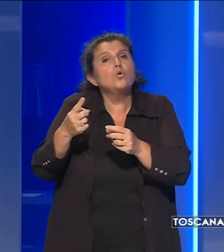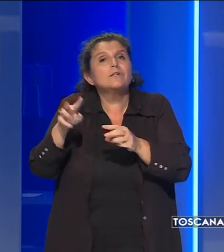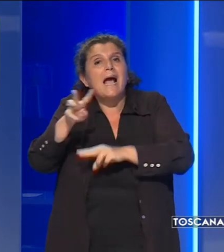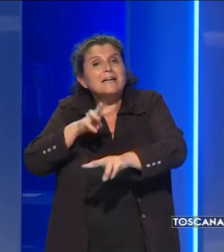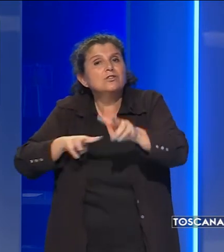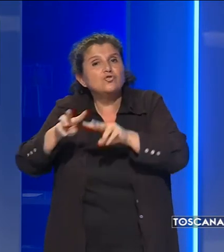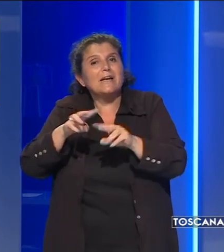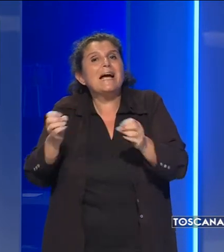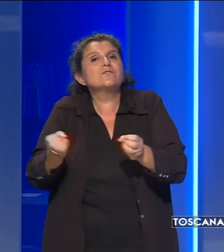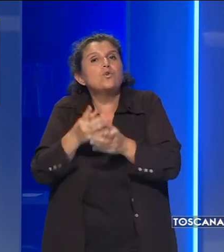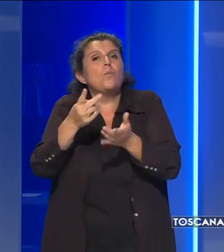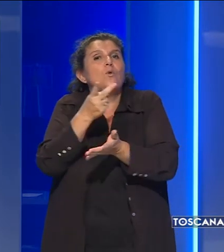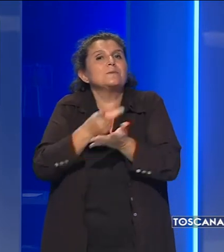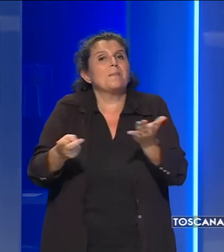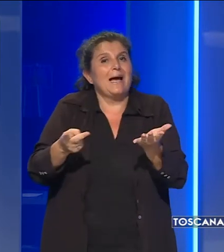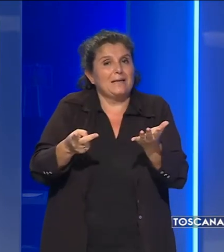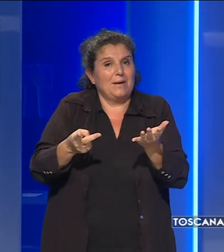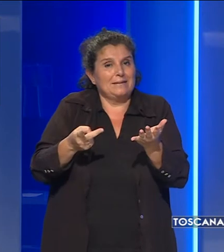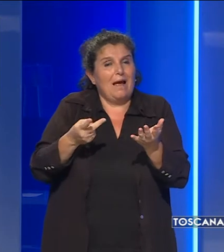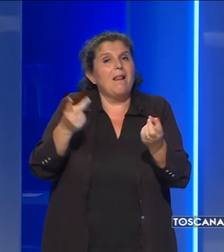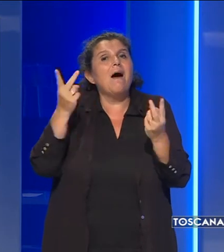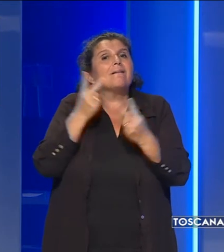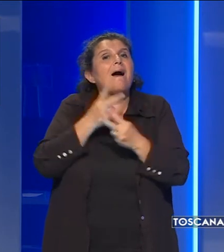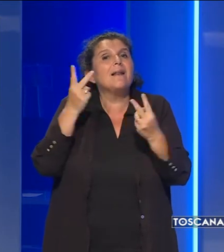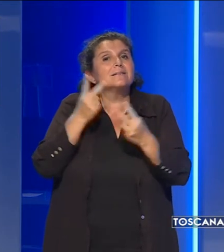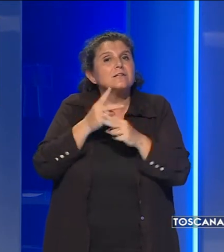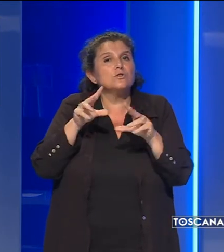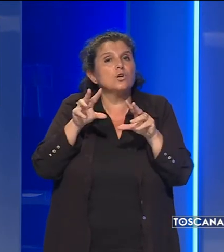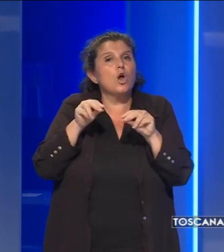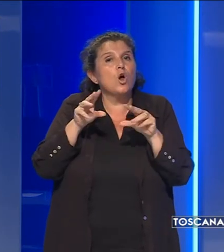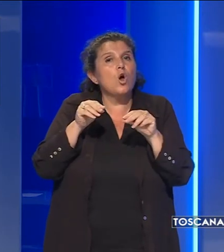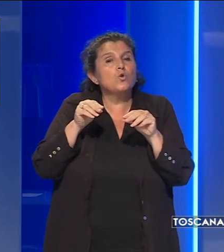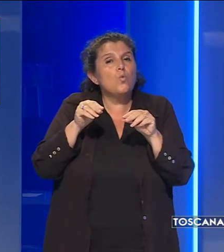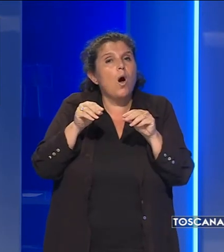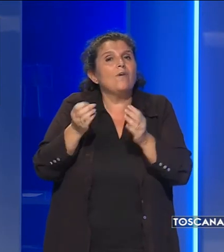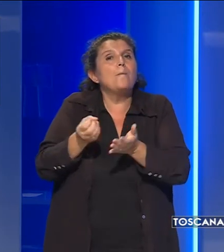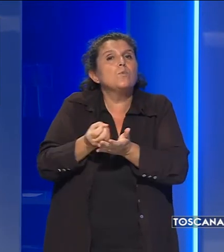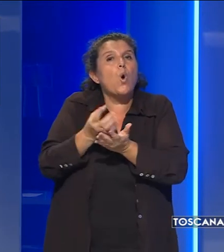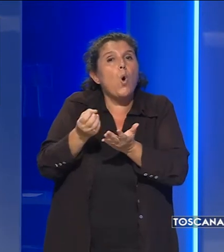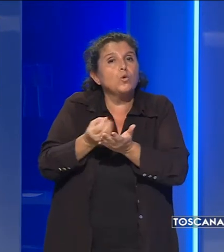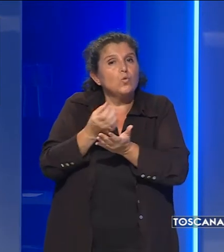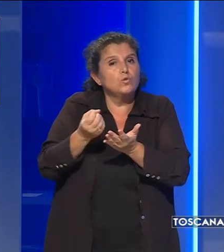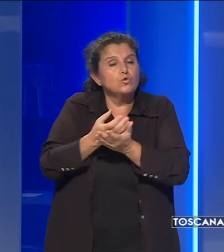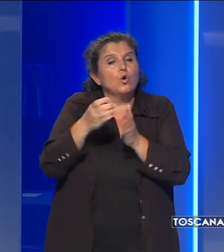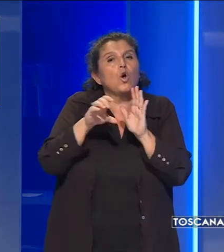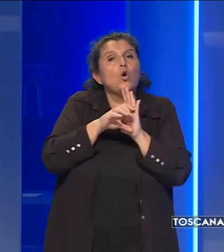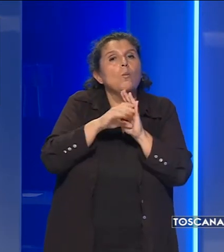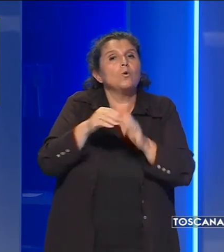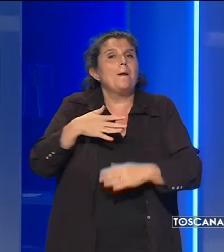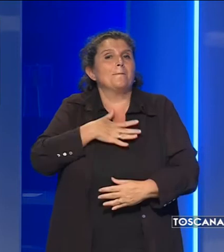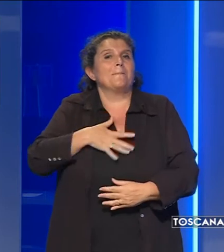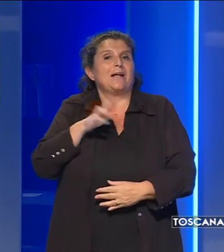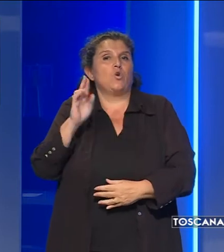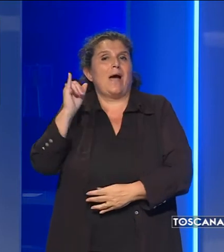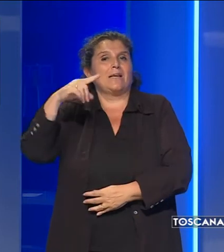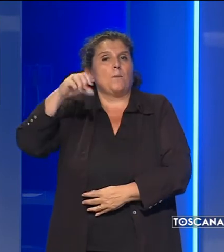e sviluppo sperimentale con la realizzazione di una nuova unità produttiva nel comune di Bagno a Ripoli,